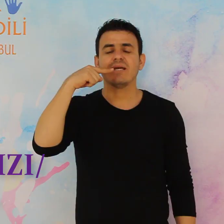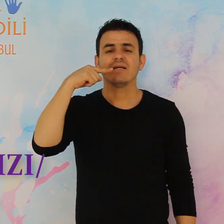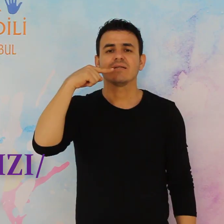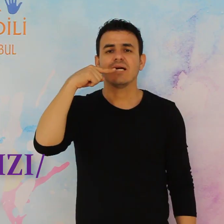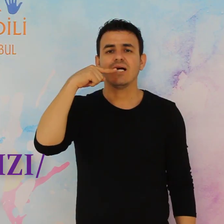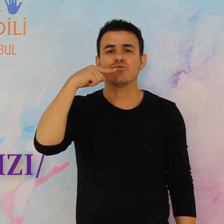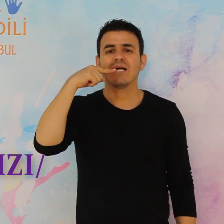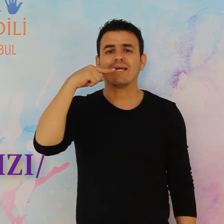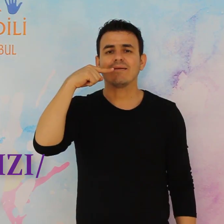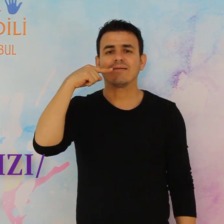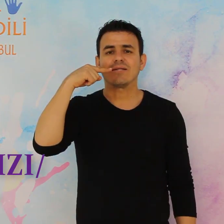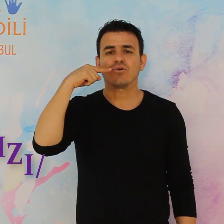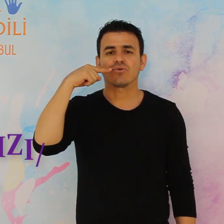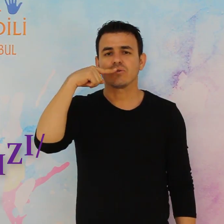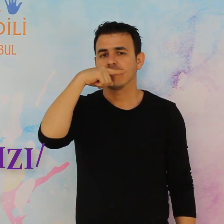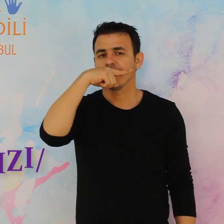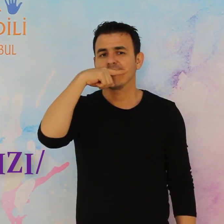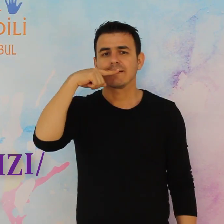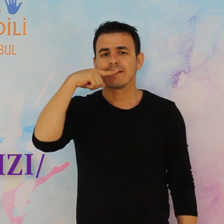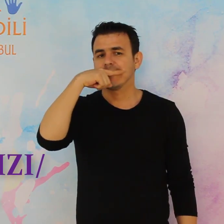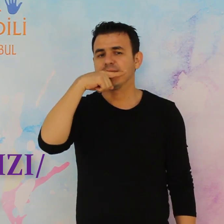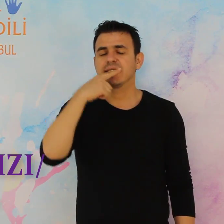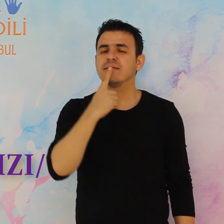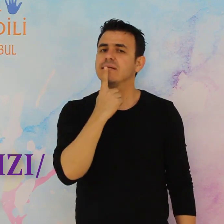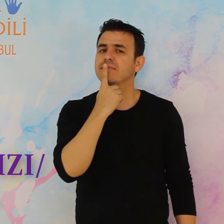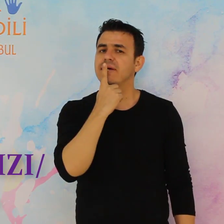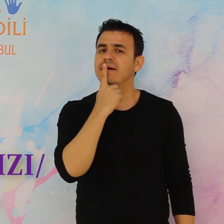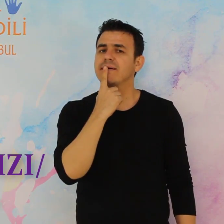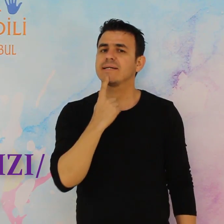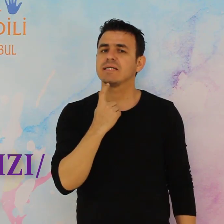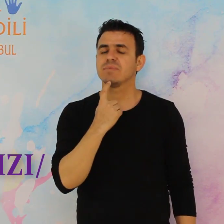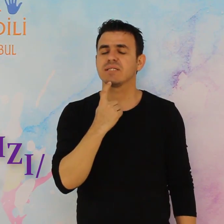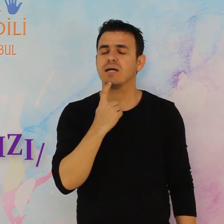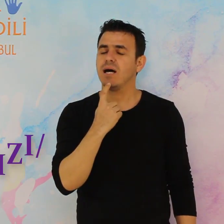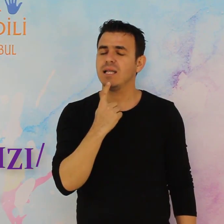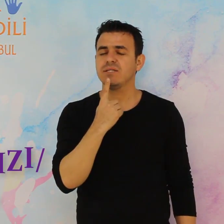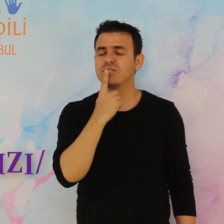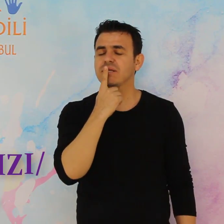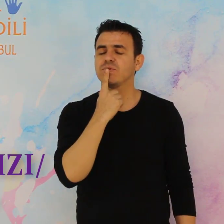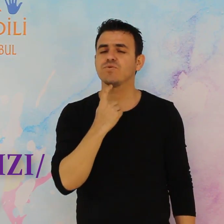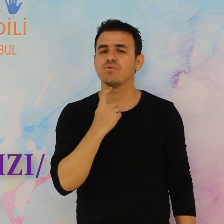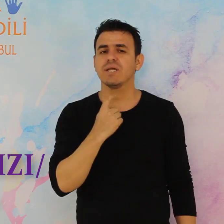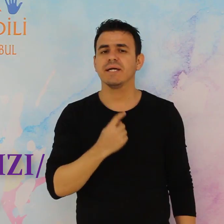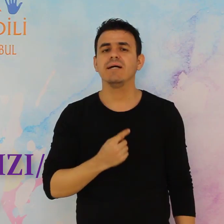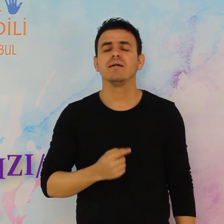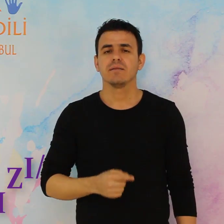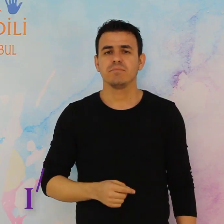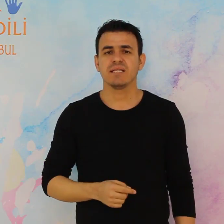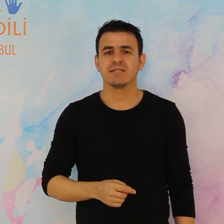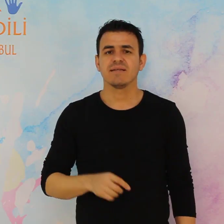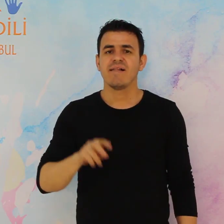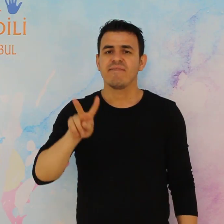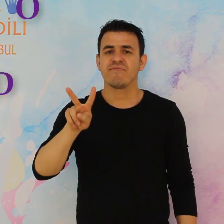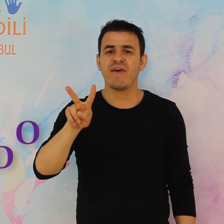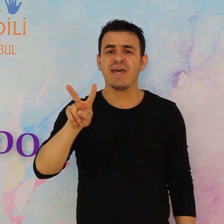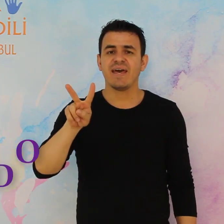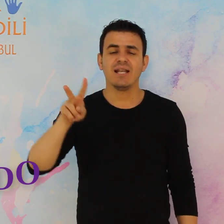sağa sola hareket ettiriyoruz kırmızı veya kırmızı al içinde bunu kullanabiliriz ve el